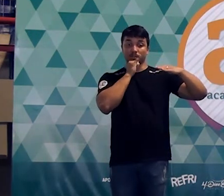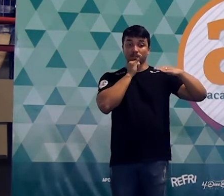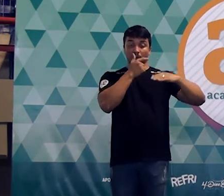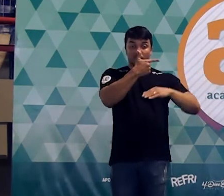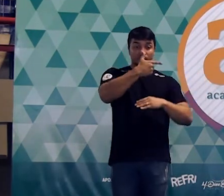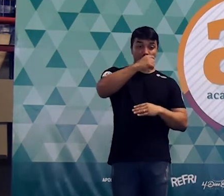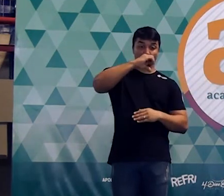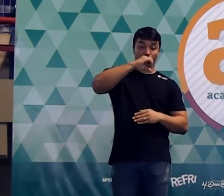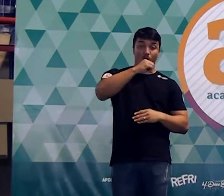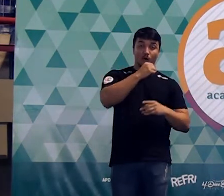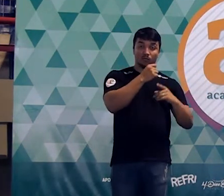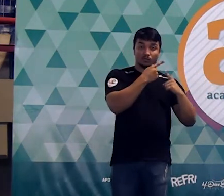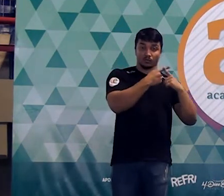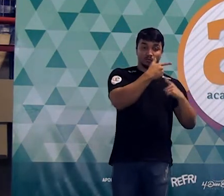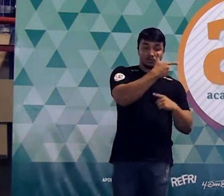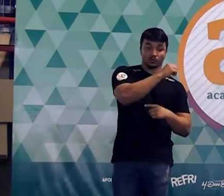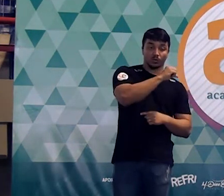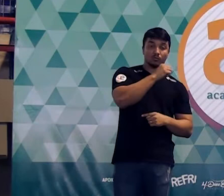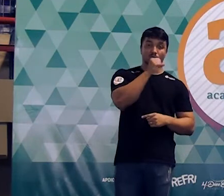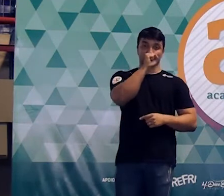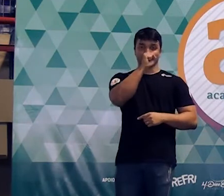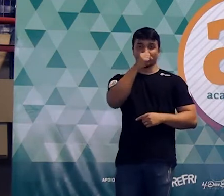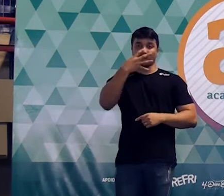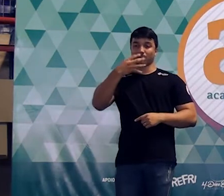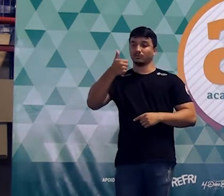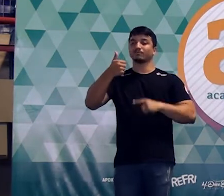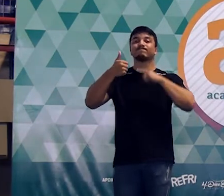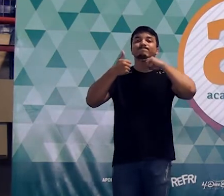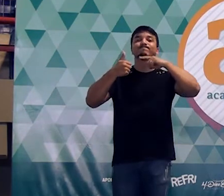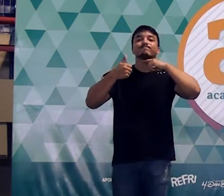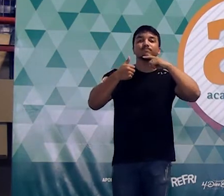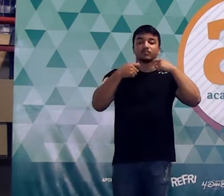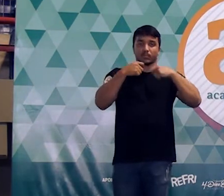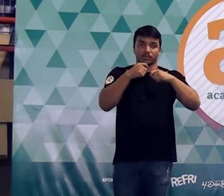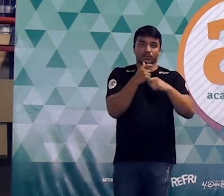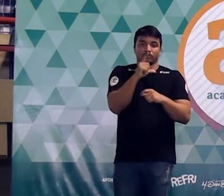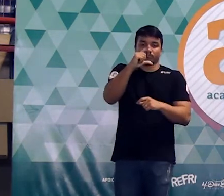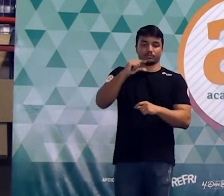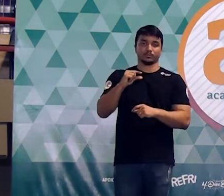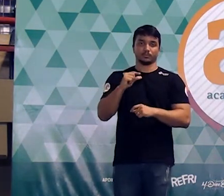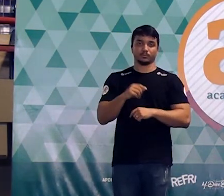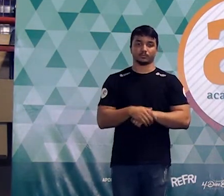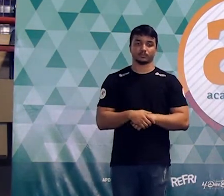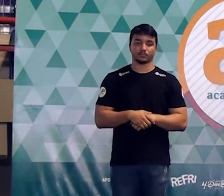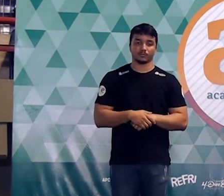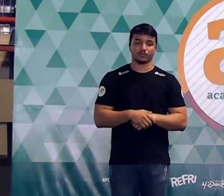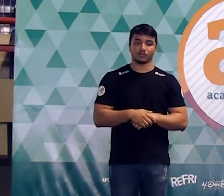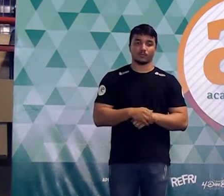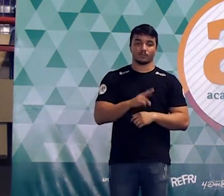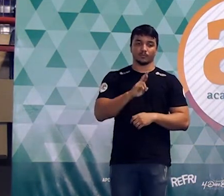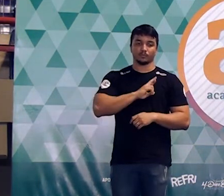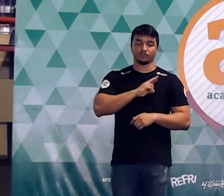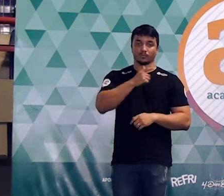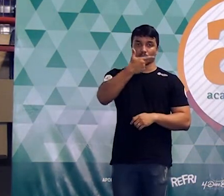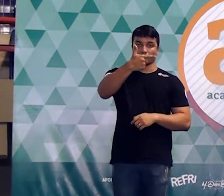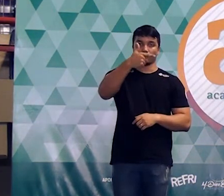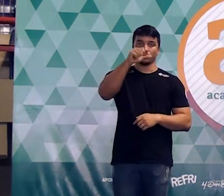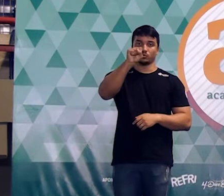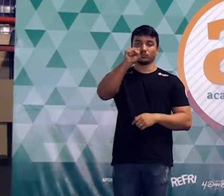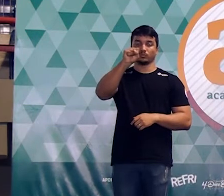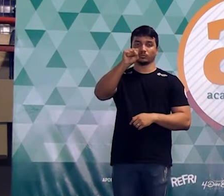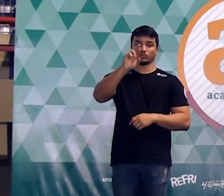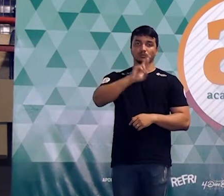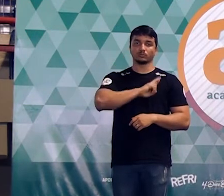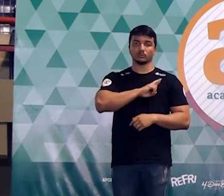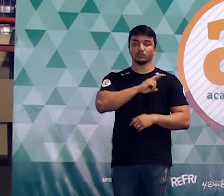e um. Aí oitocentos e quarenta e um fica maior do que oitocentos. E não pode ser maior do que oitocentos. Então a resposta final da questão é vinte e oito.